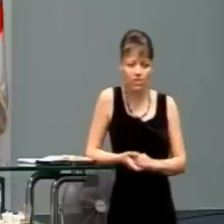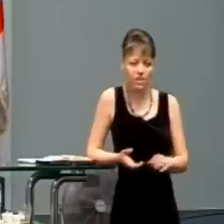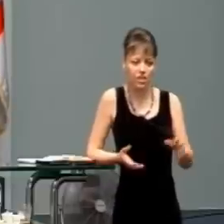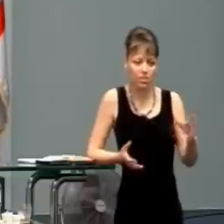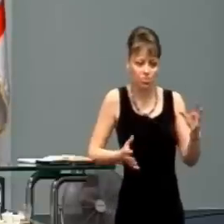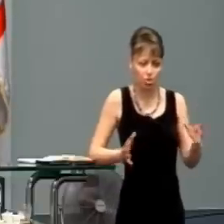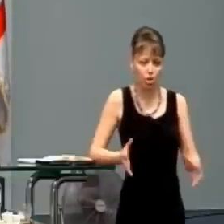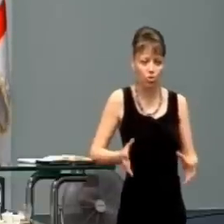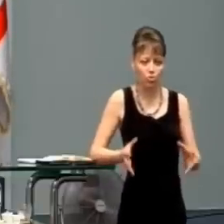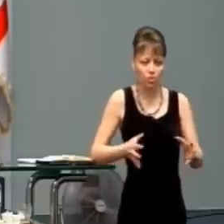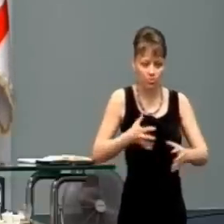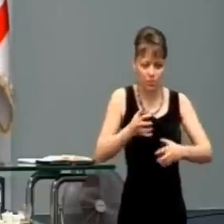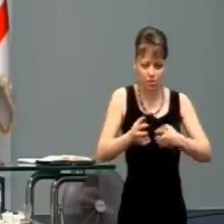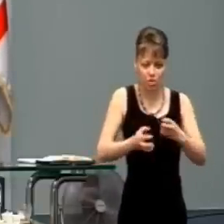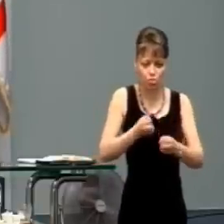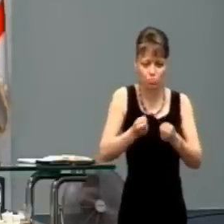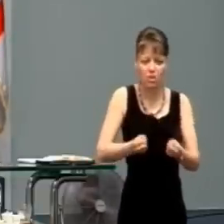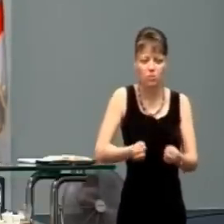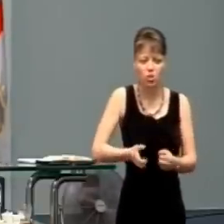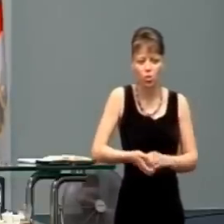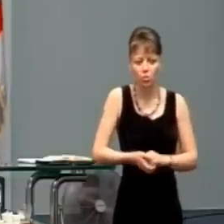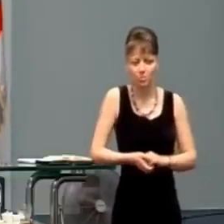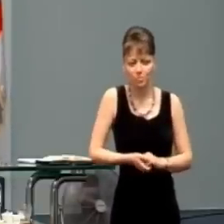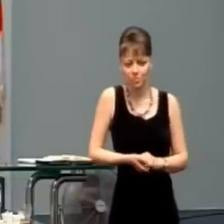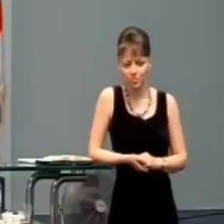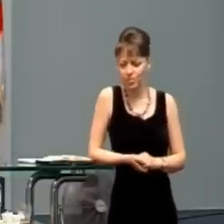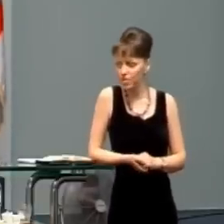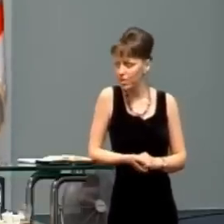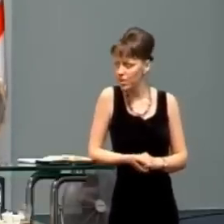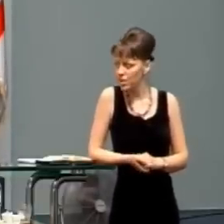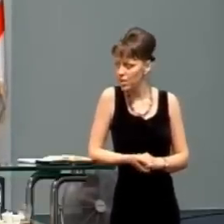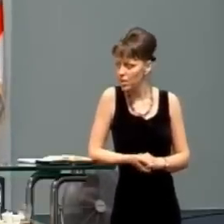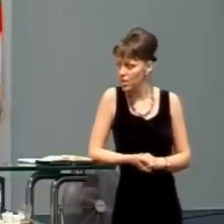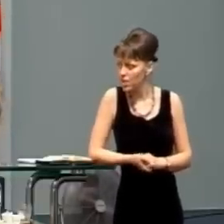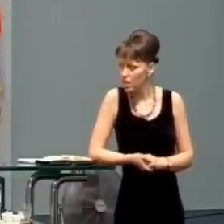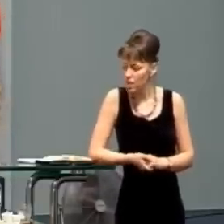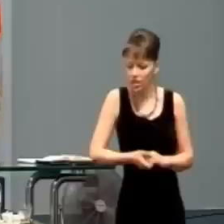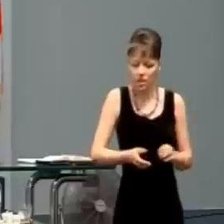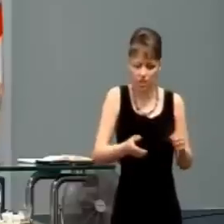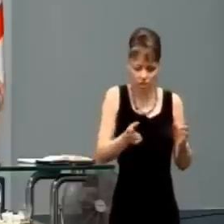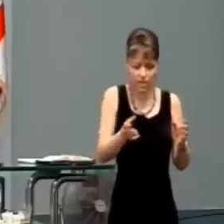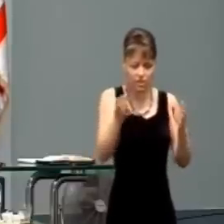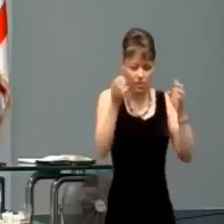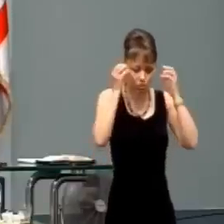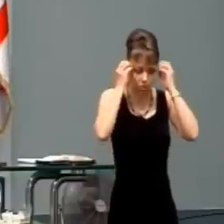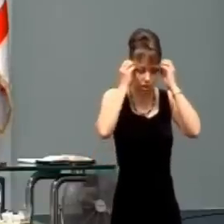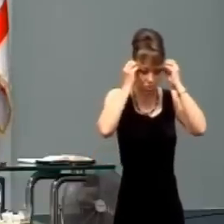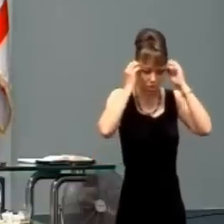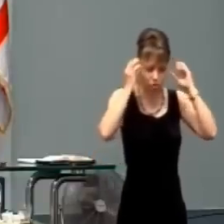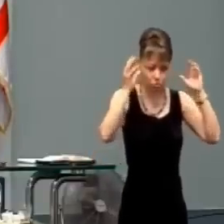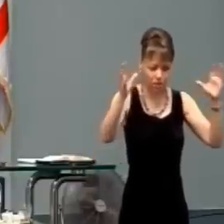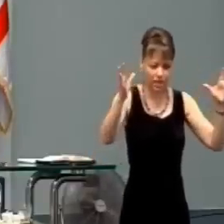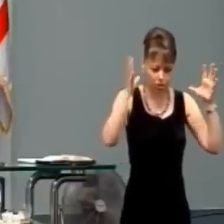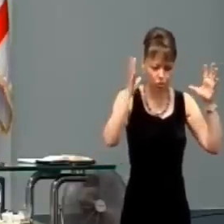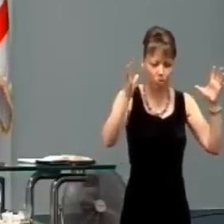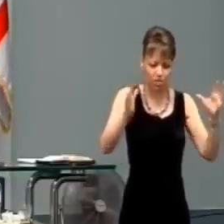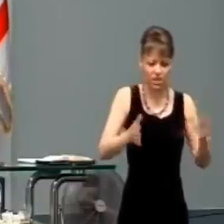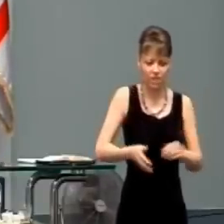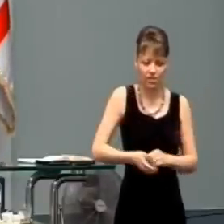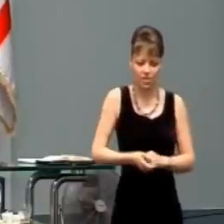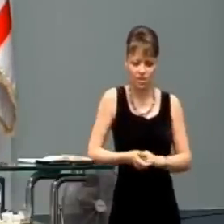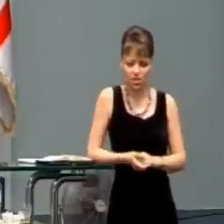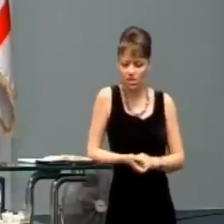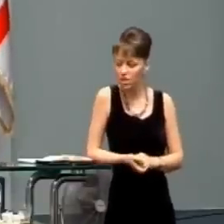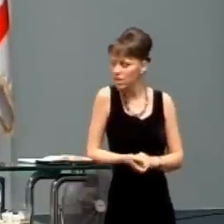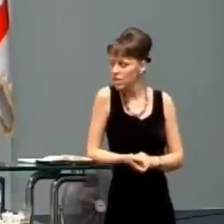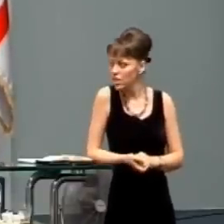Videli sme tú krv a sklo zbytým steklom a vaša mysl sa snaží predstaviť si, čo